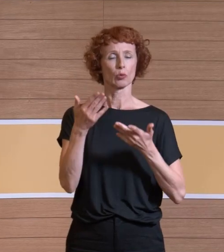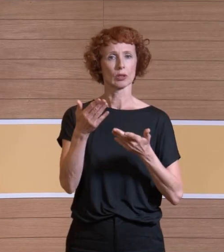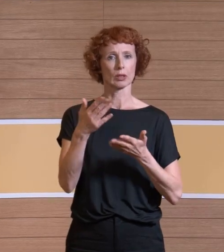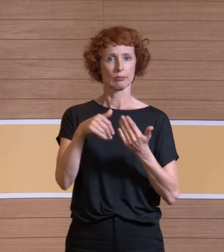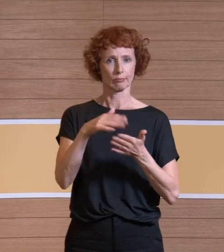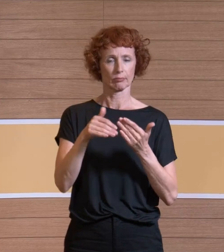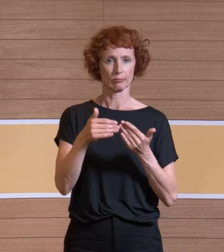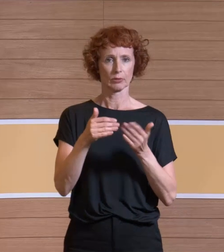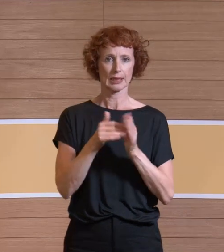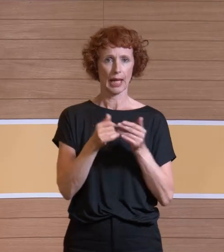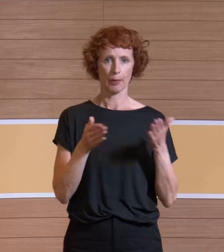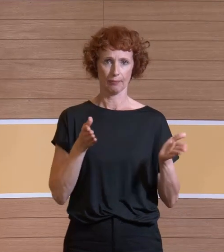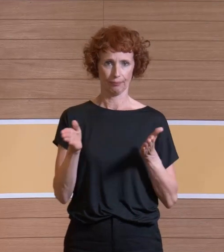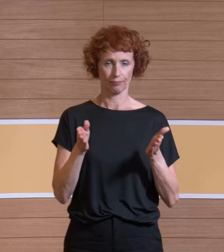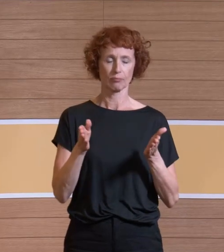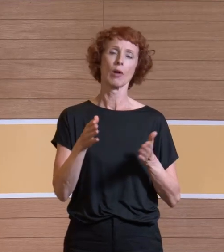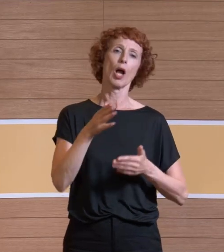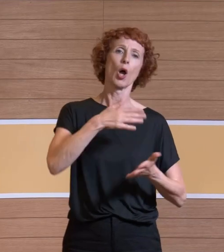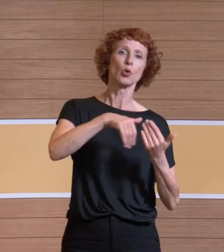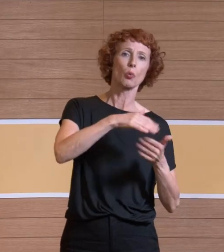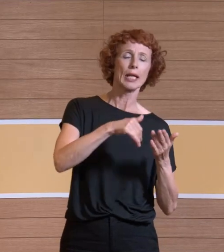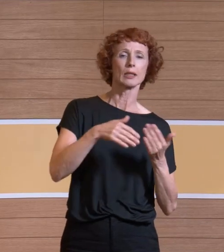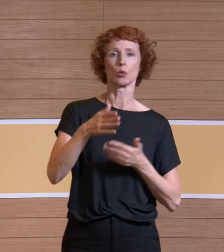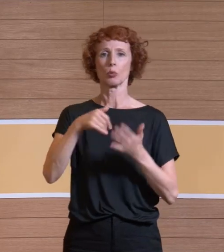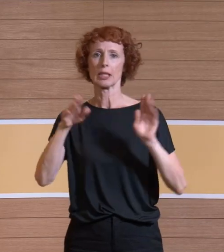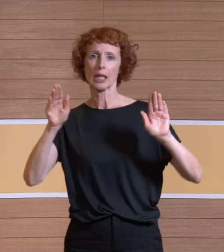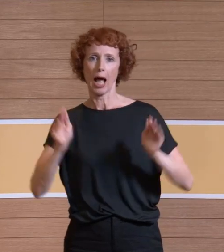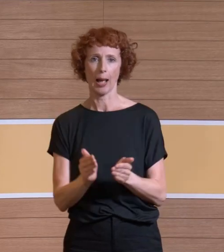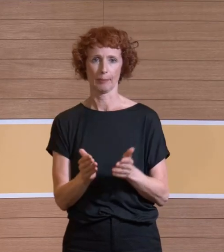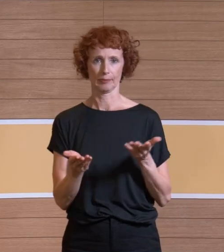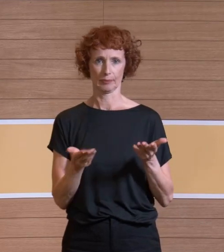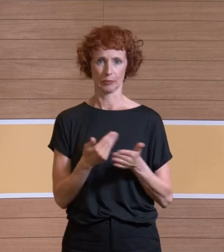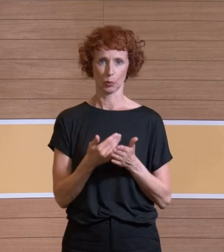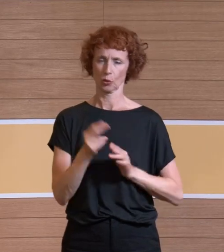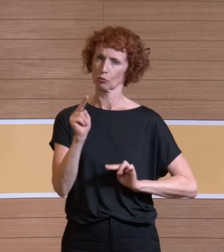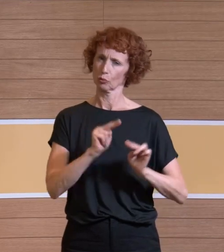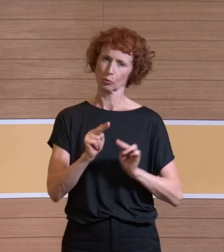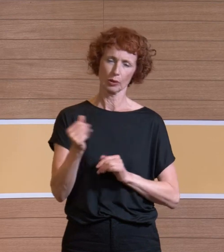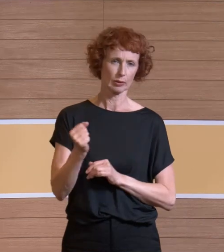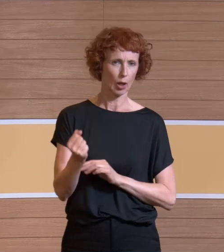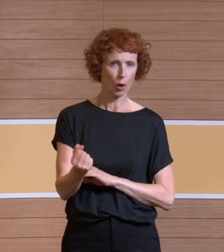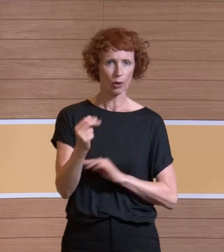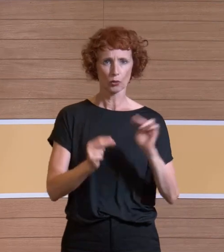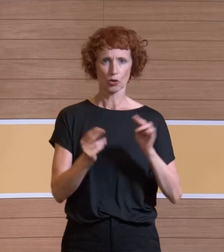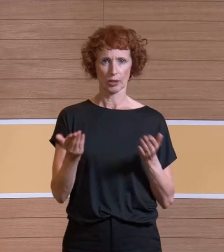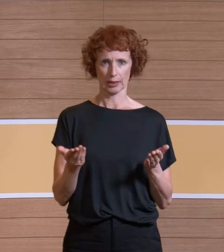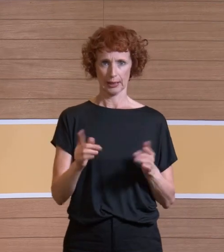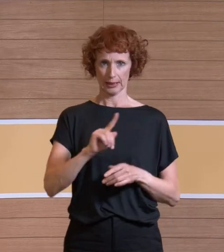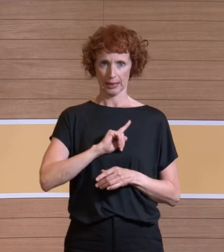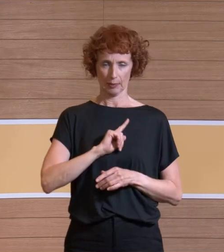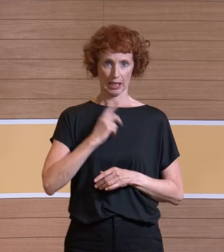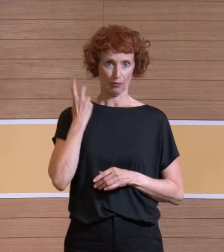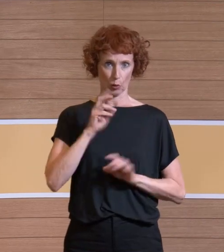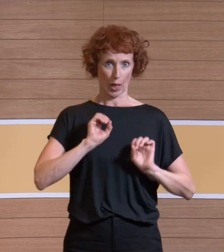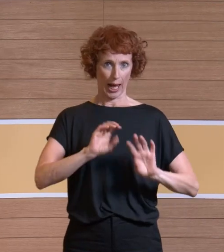Nämlich einmal turbulente und turbulenzarme, die einen signifikanten Unterschied machen. Werde ich versuchen, Ihnen zu